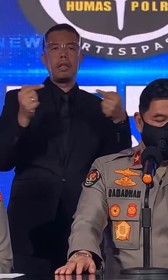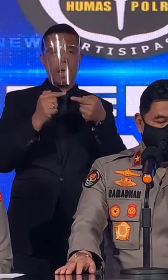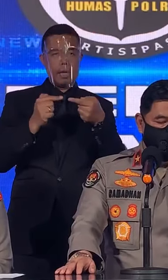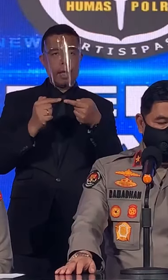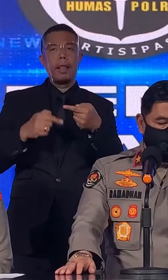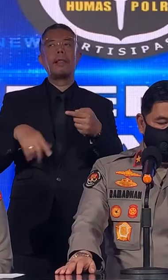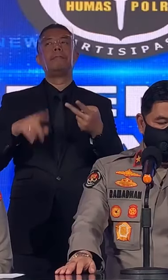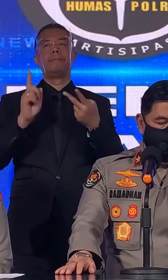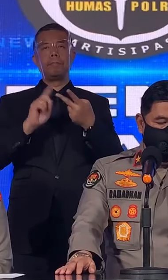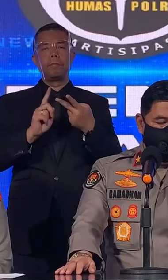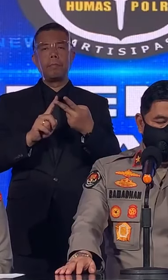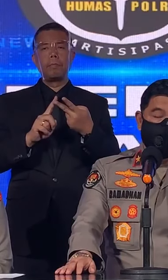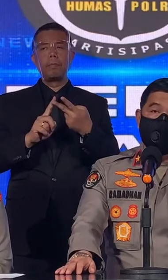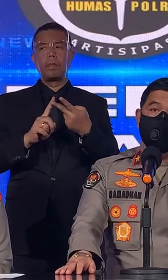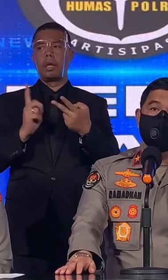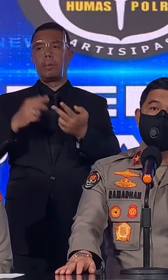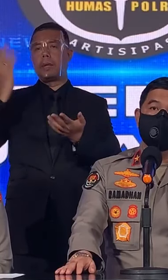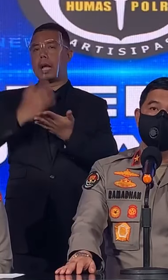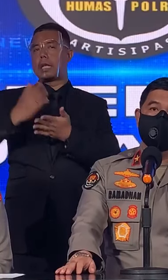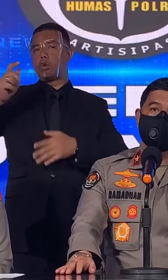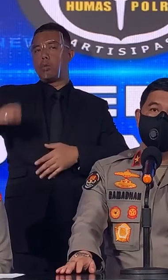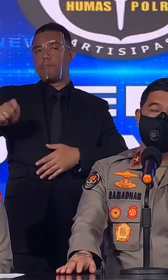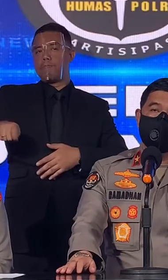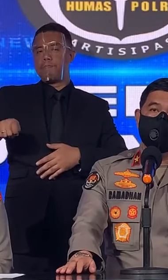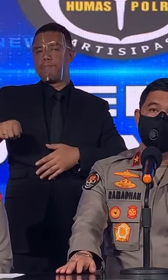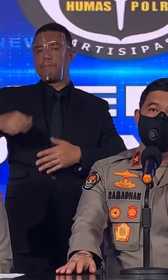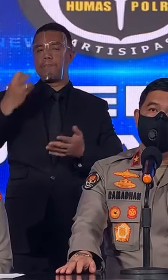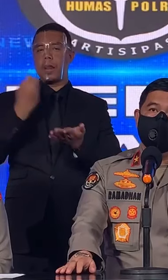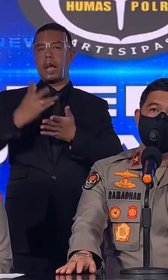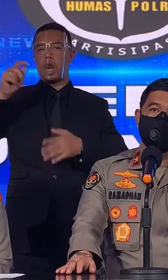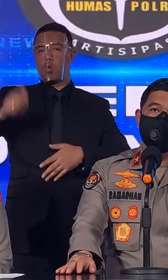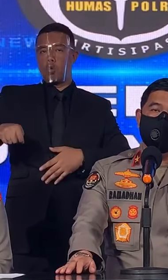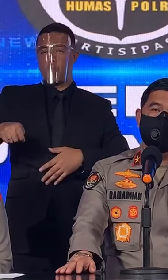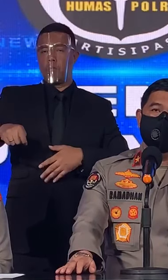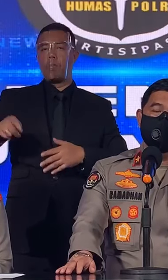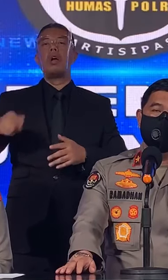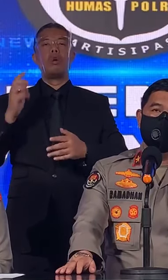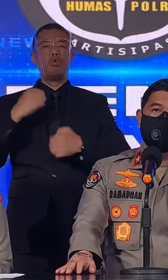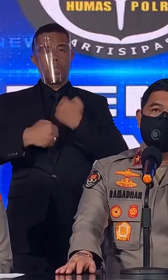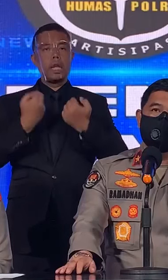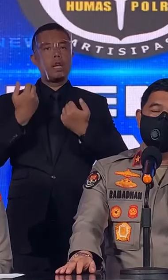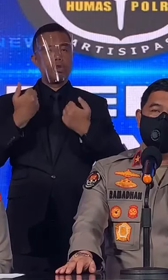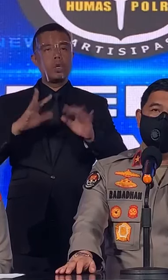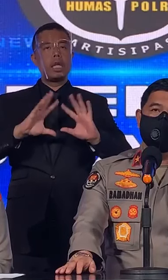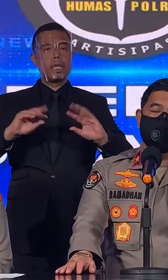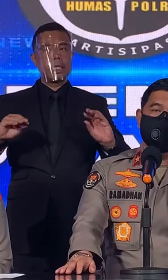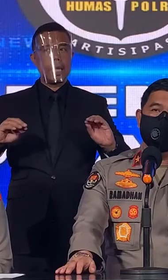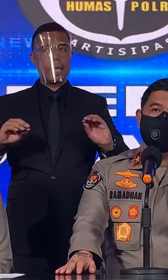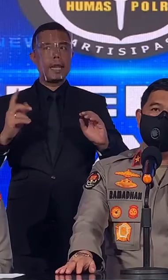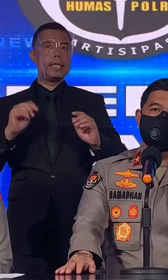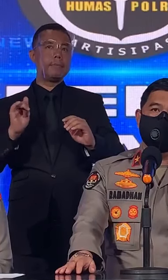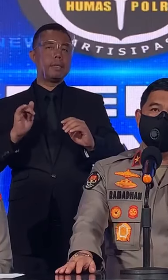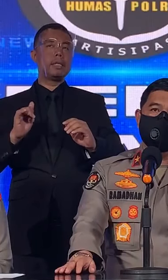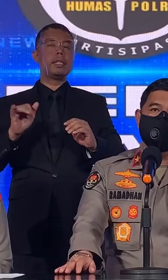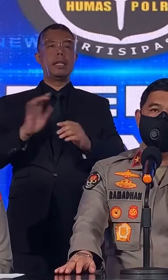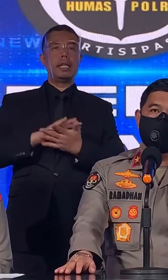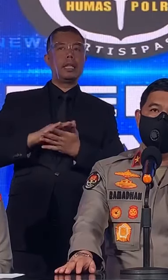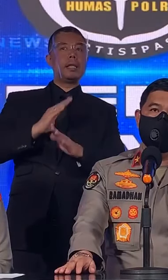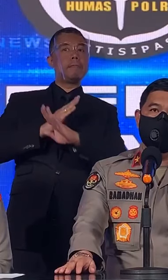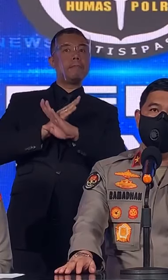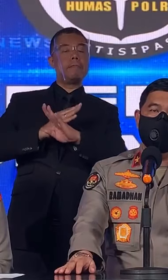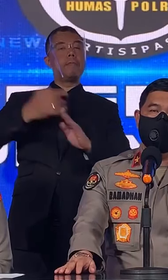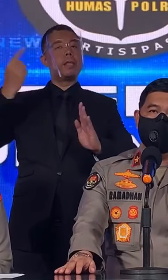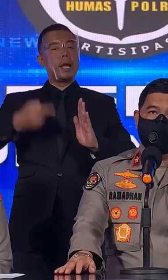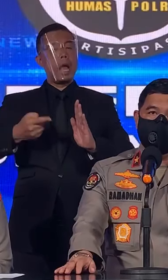Kemudian Penegakan Hukum Jadi Upaya yang Dilakukan Selain Preemptive Preemptive